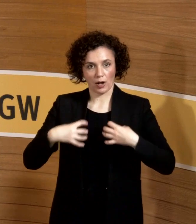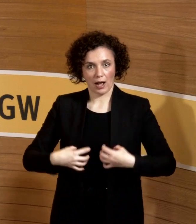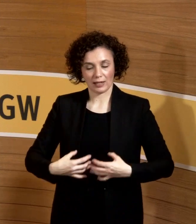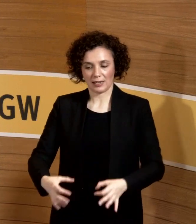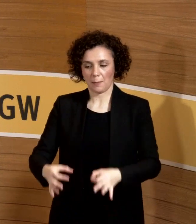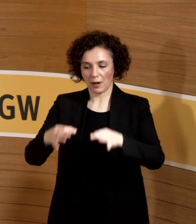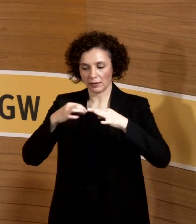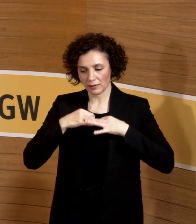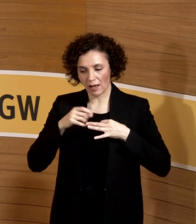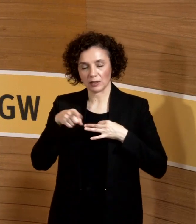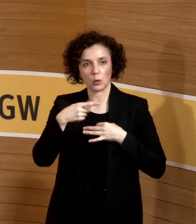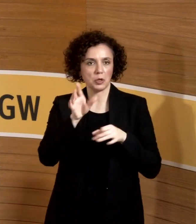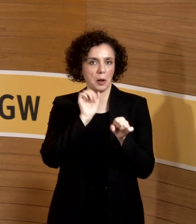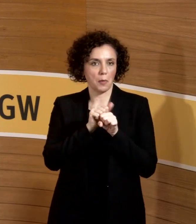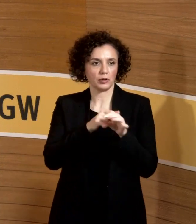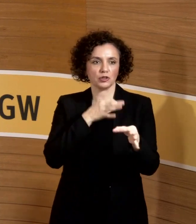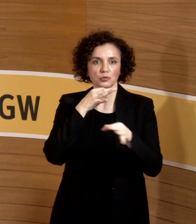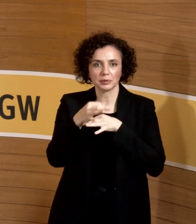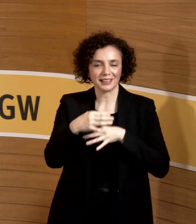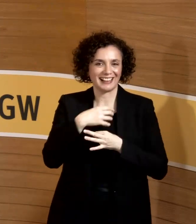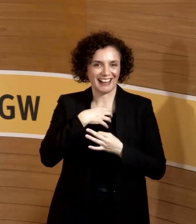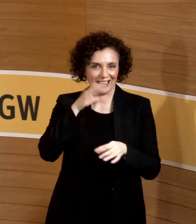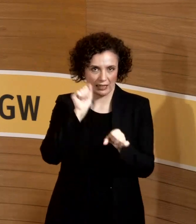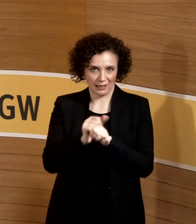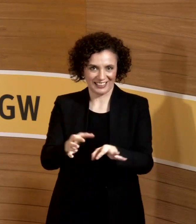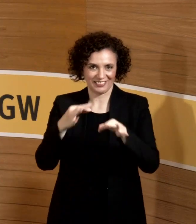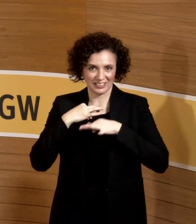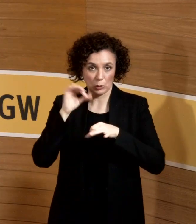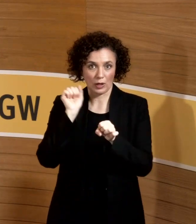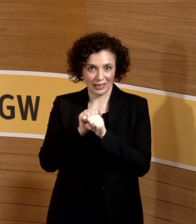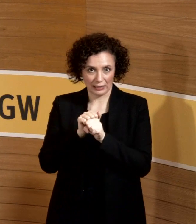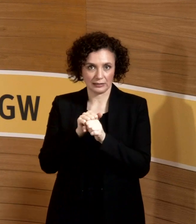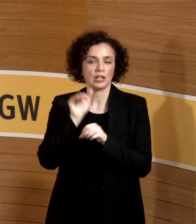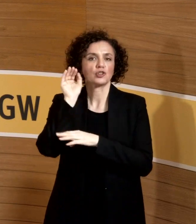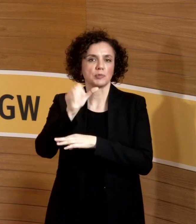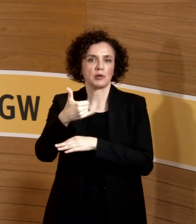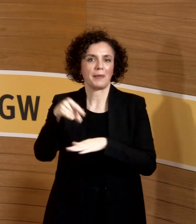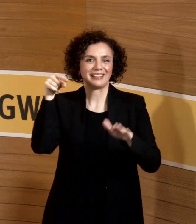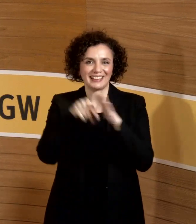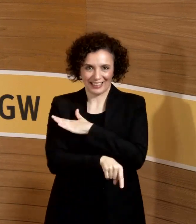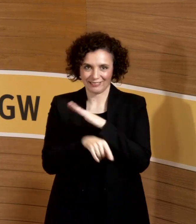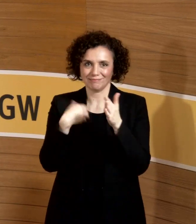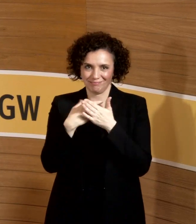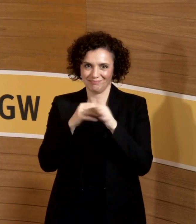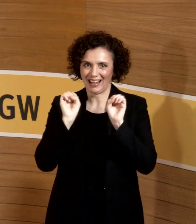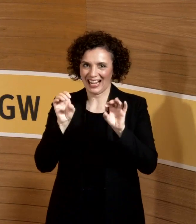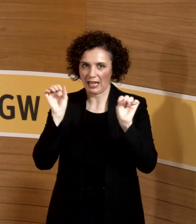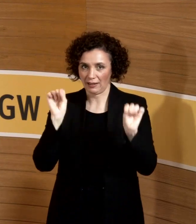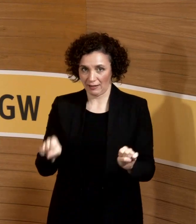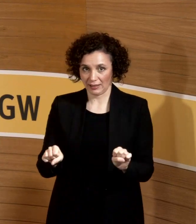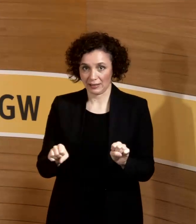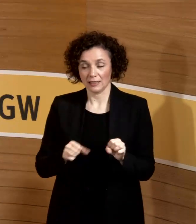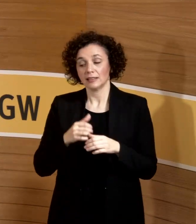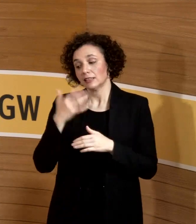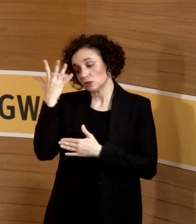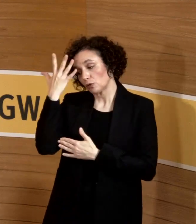drin, wenn klar ist, dass die Schwangere da in dem Kontakt steht, sollte solche Tätigkeiten im direkten Patientenkontakt